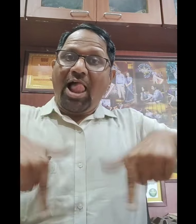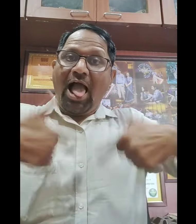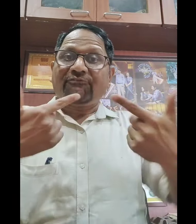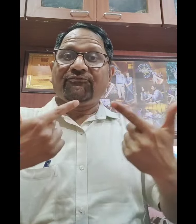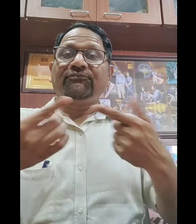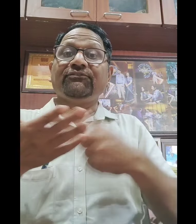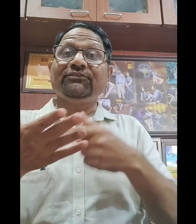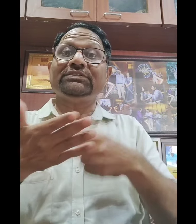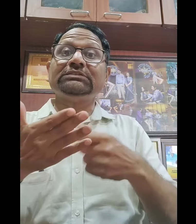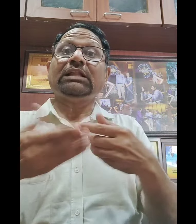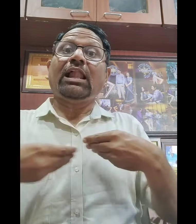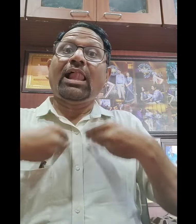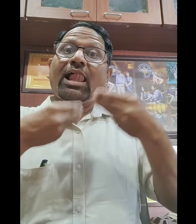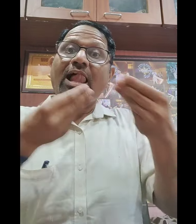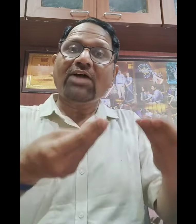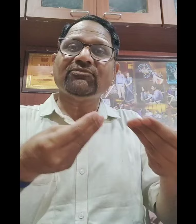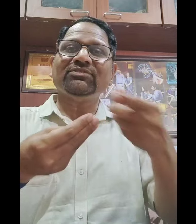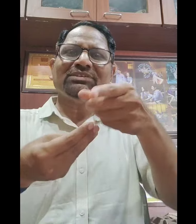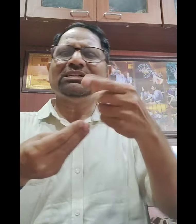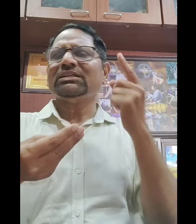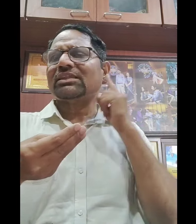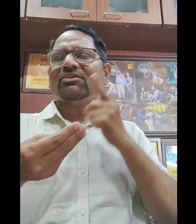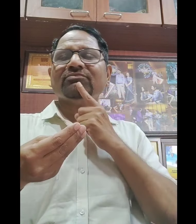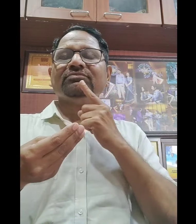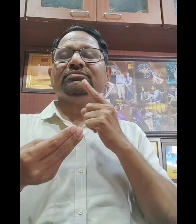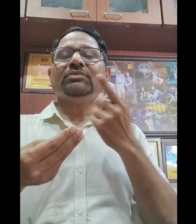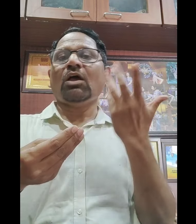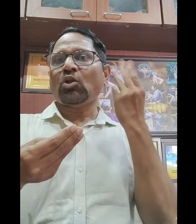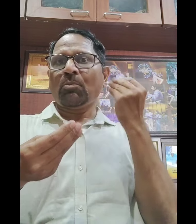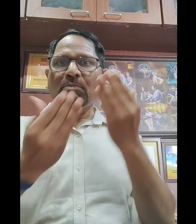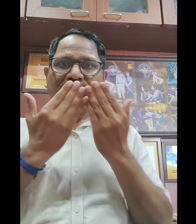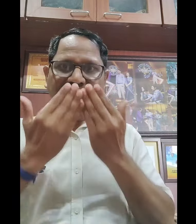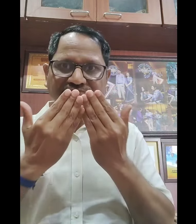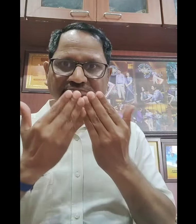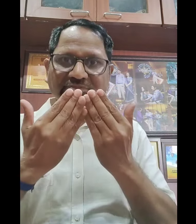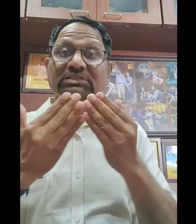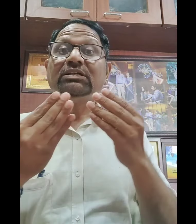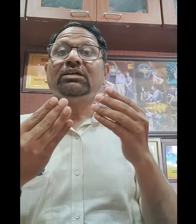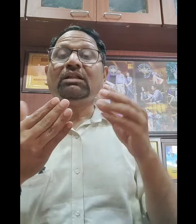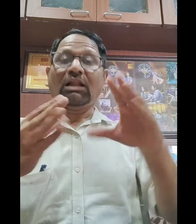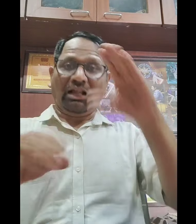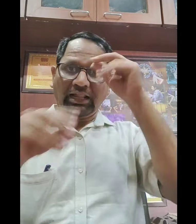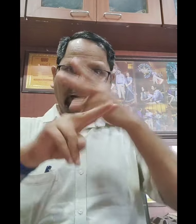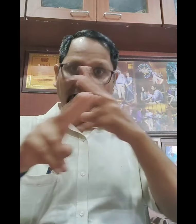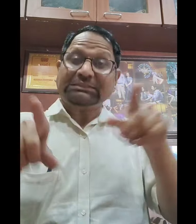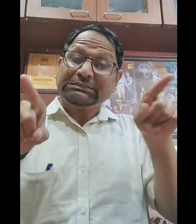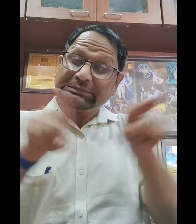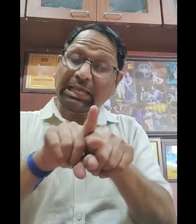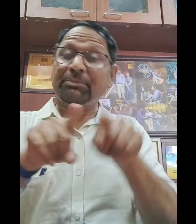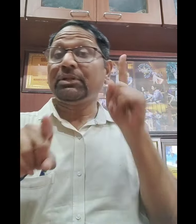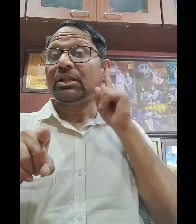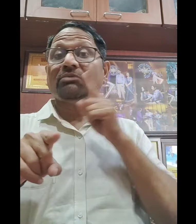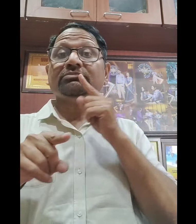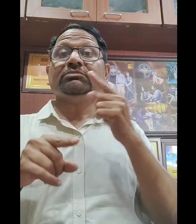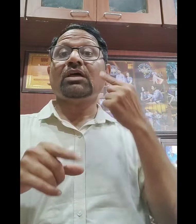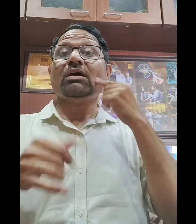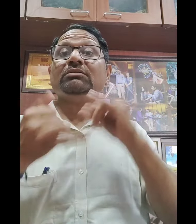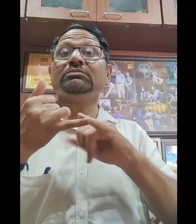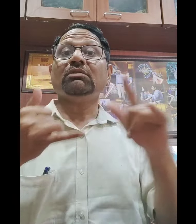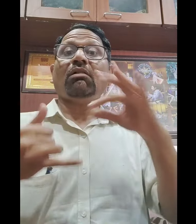गई है तो Right to Life बधिरों के लिए क्या है? Hearing के लिए पढ़ाई लिखाई